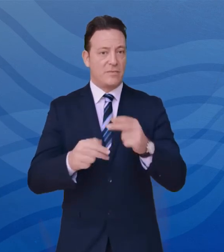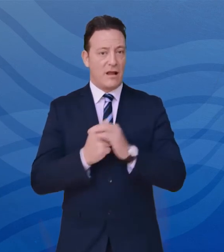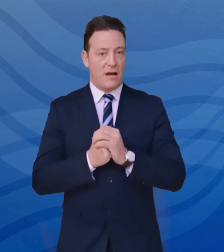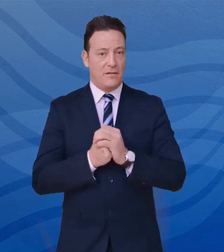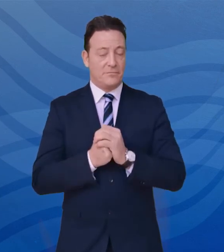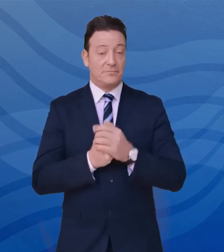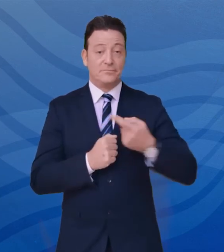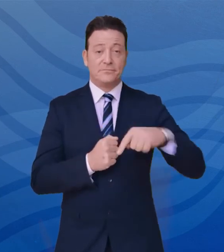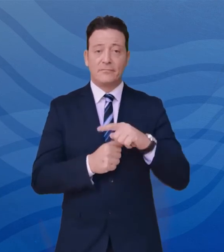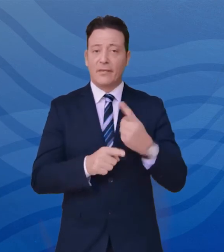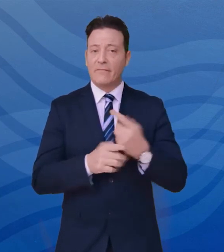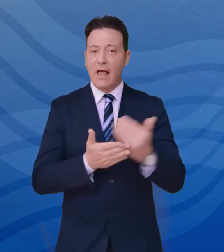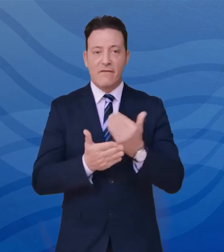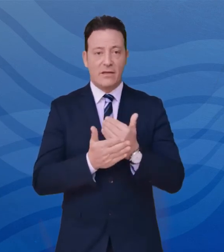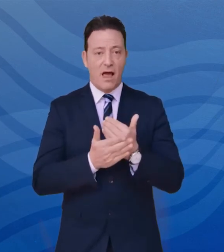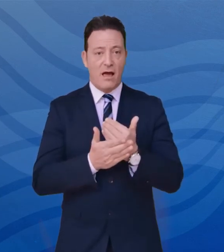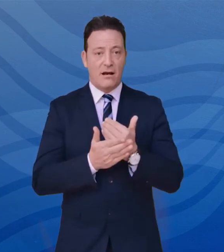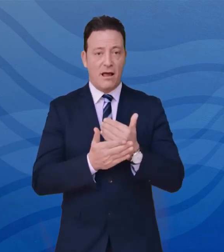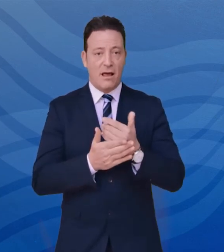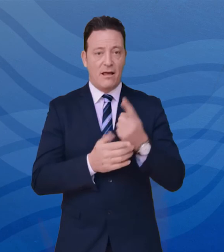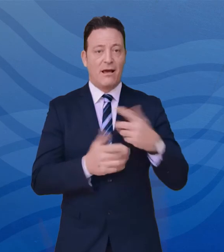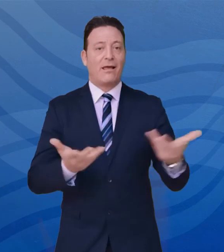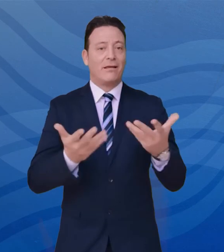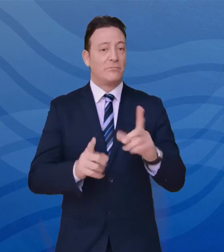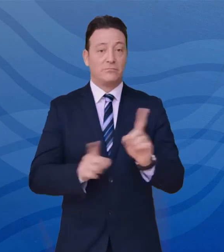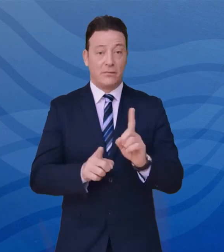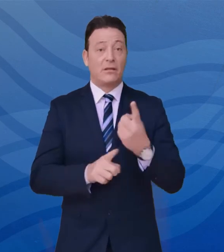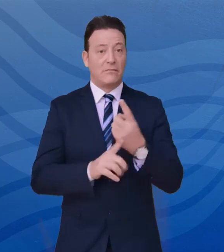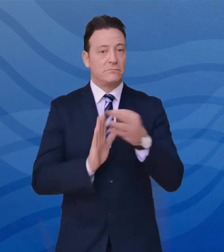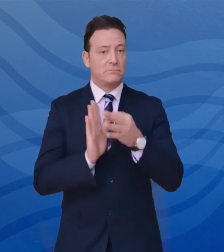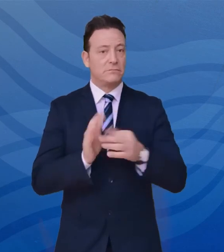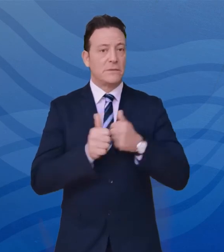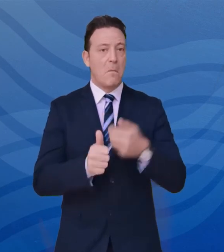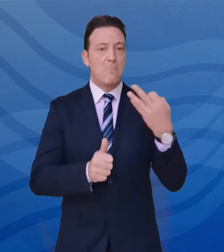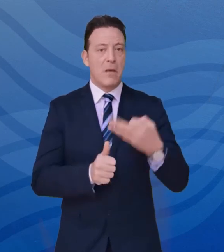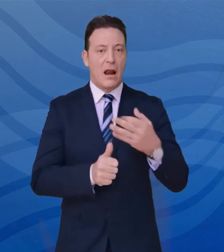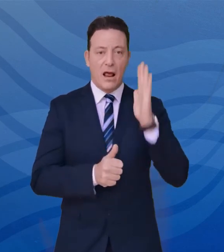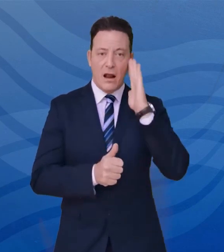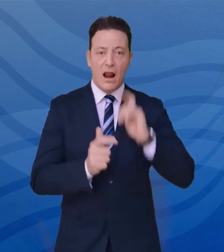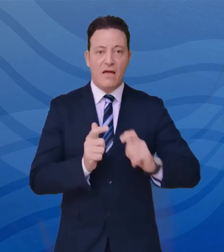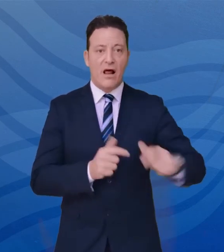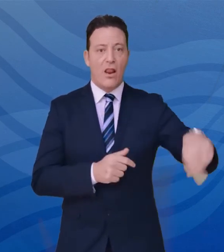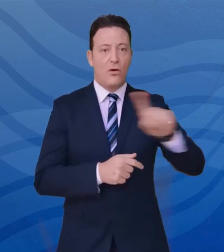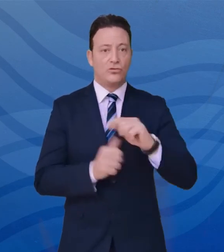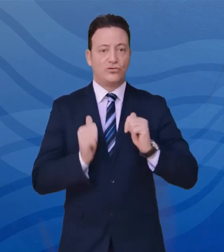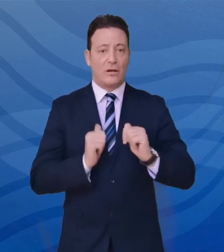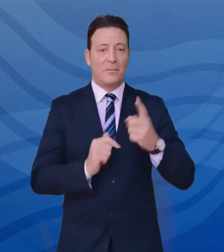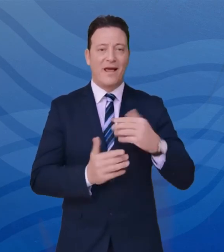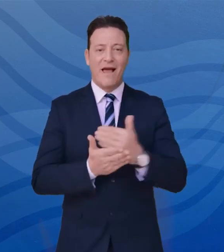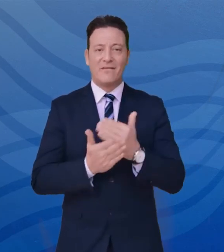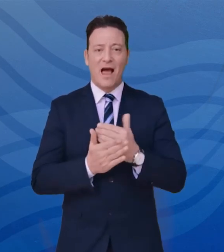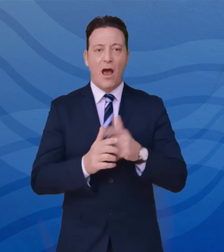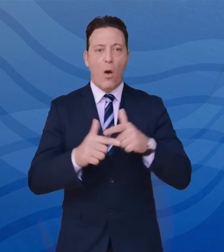bisogna evitare di abbassare la guardia e mantenere le misure prese e il livello di attenzione della popolazione per evitare